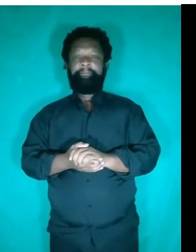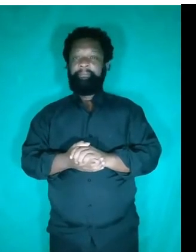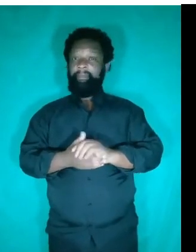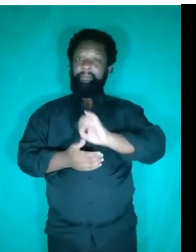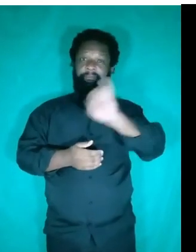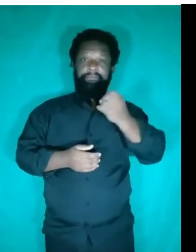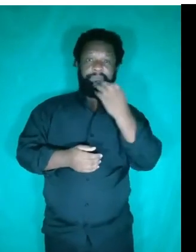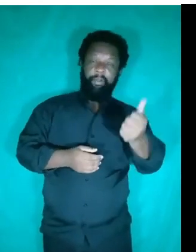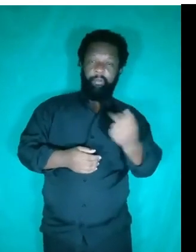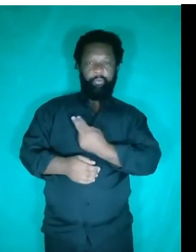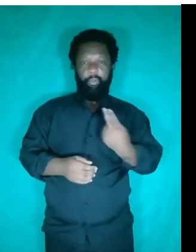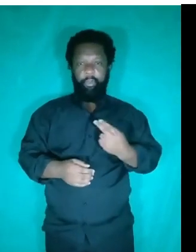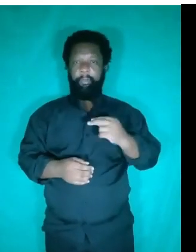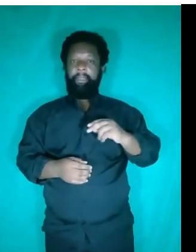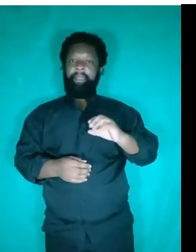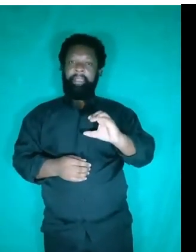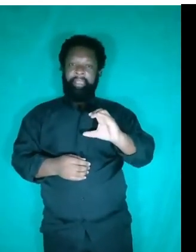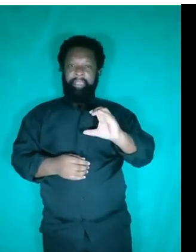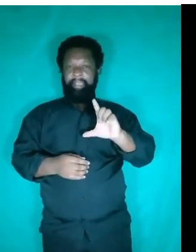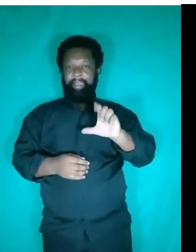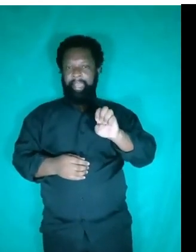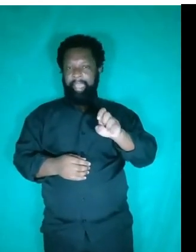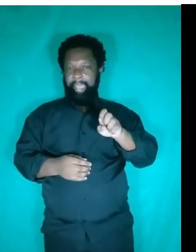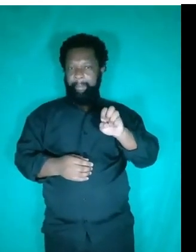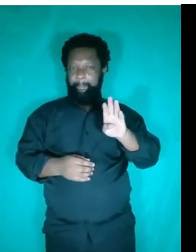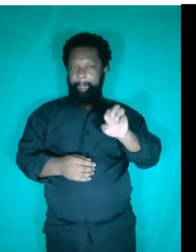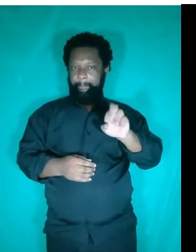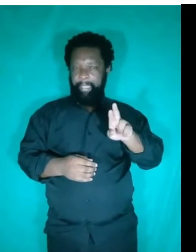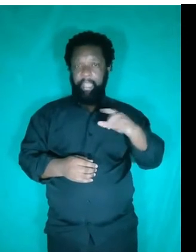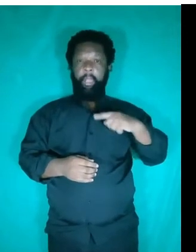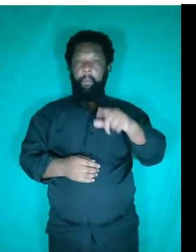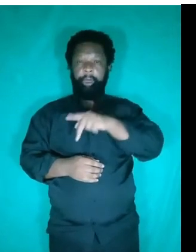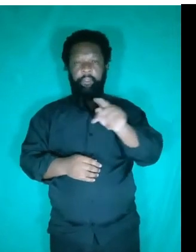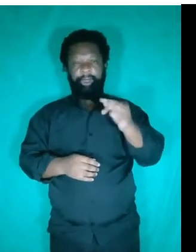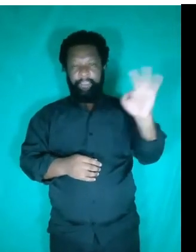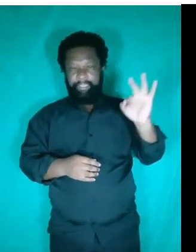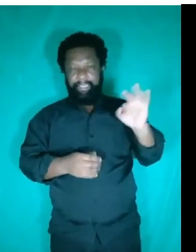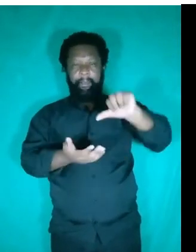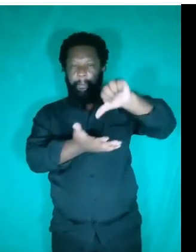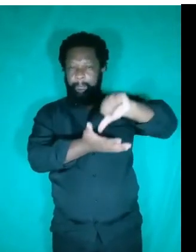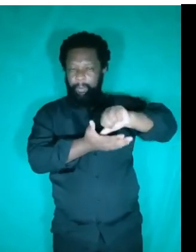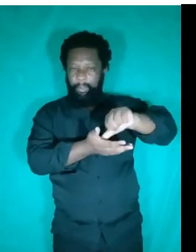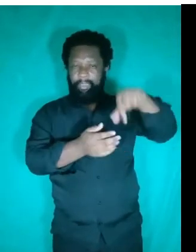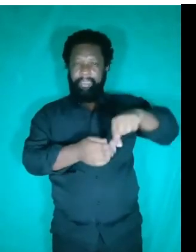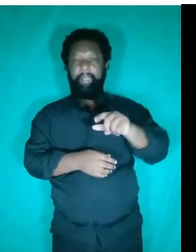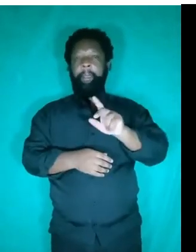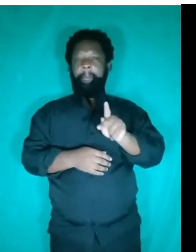Olá, meu nome é Kleber, eu sou tutor de física do Polo de Boa Jesus Tabapuana, no pré-vestibular social do